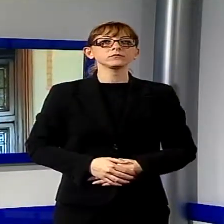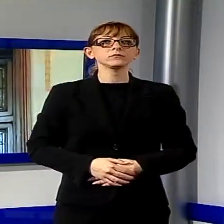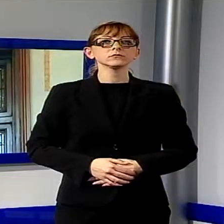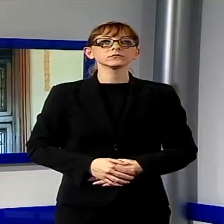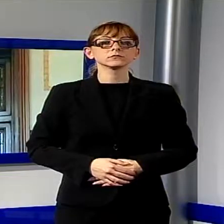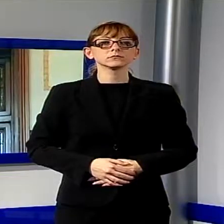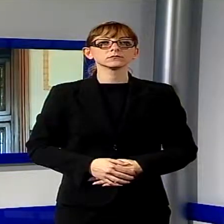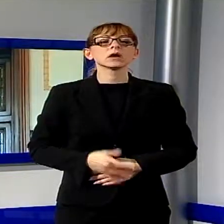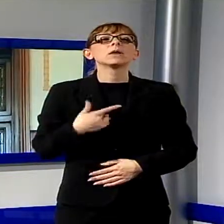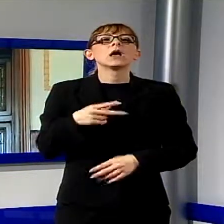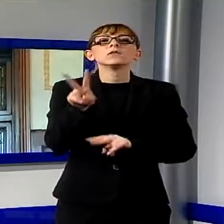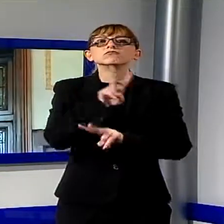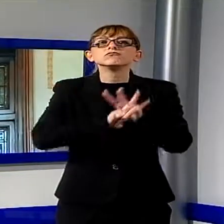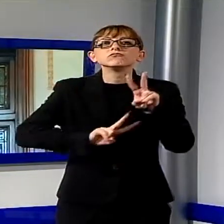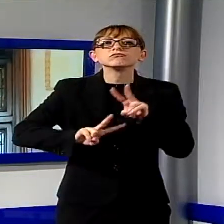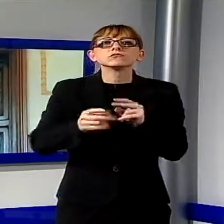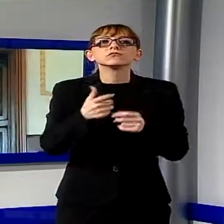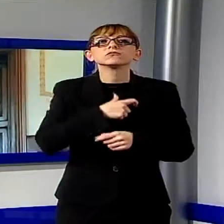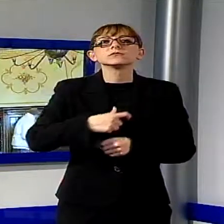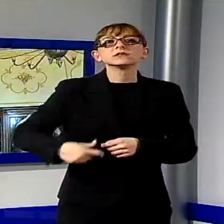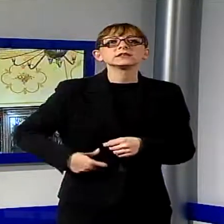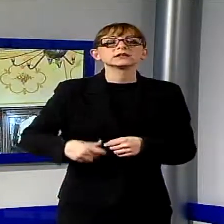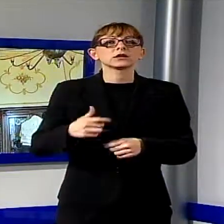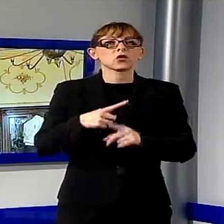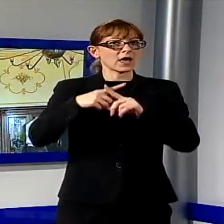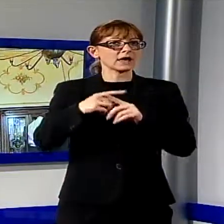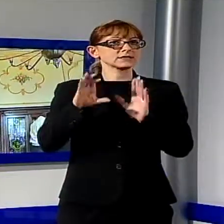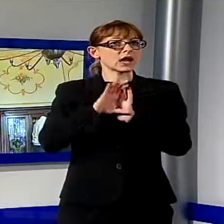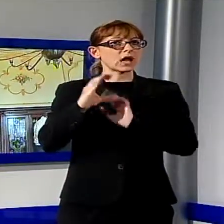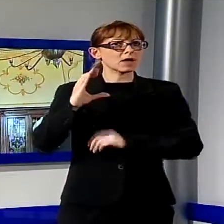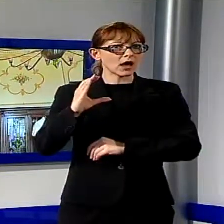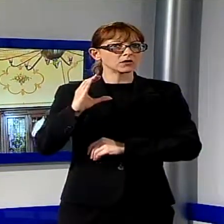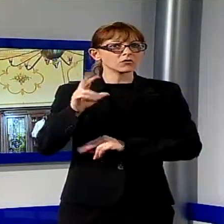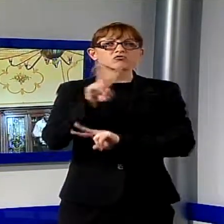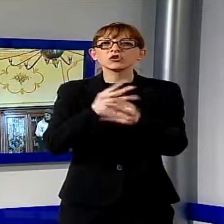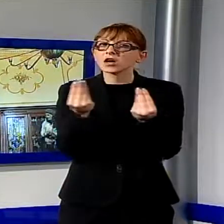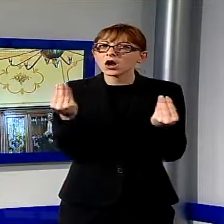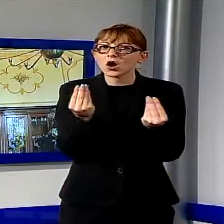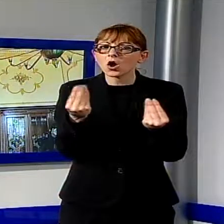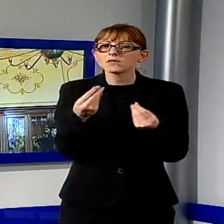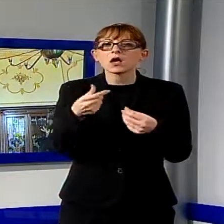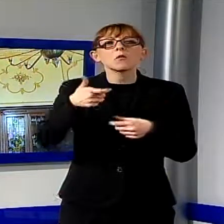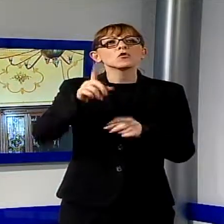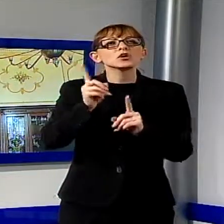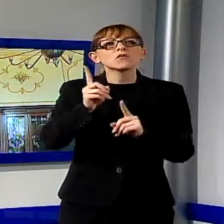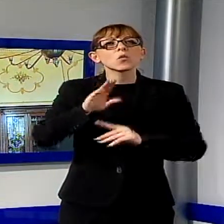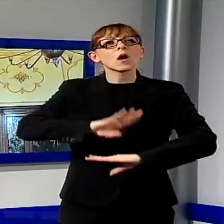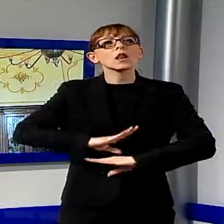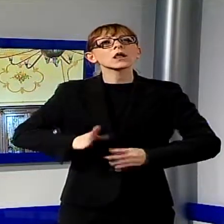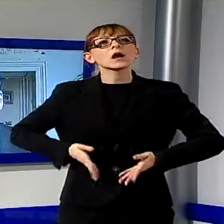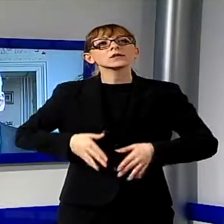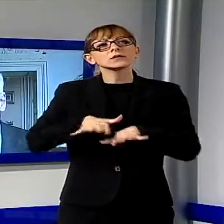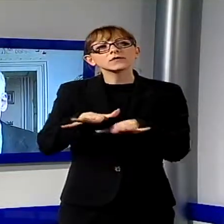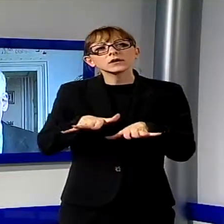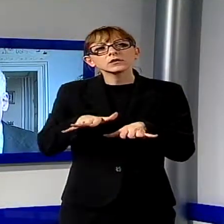'affermazione elettorale in riva al Tirreno, in un comune commissariato in dissesto finanziario? Del Ghingaro riassume così le sue ragioni.